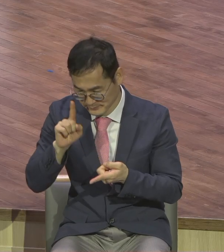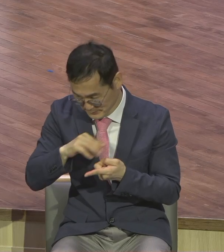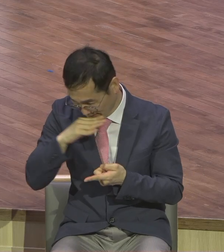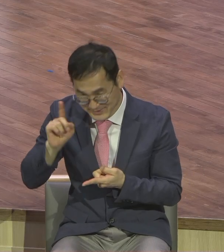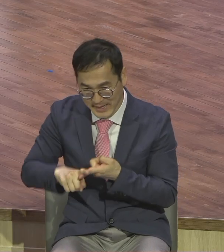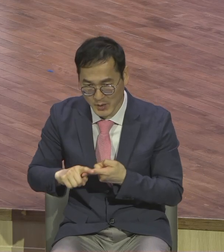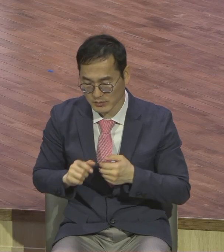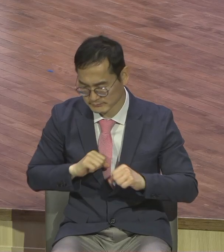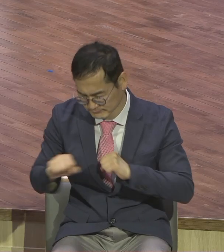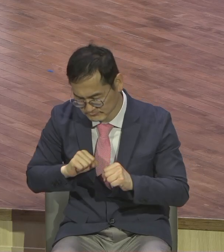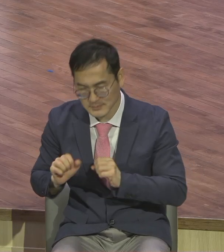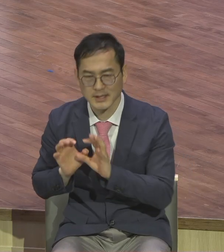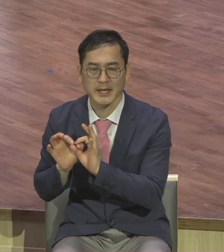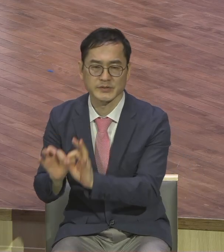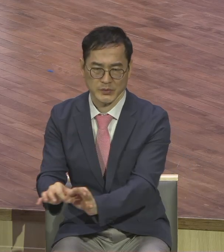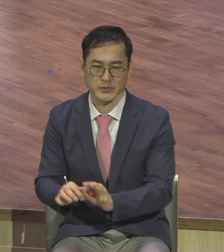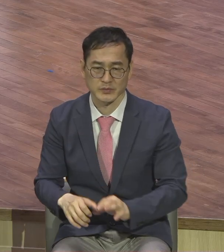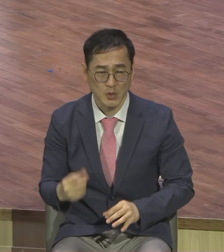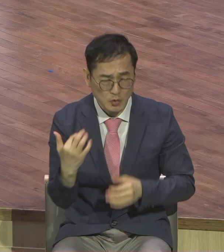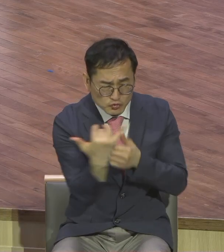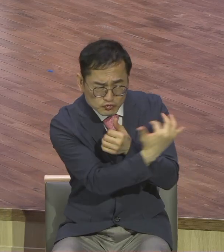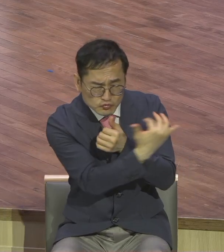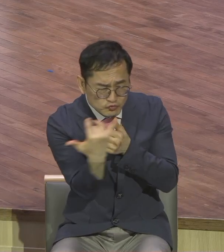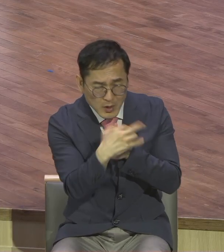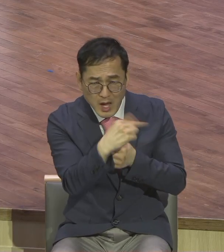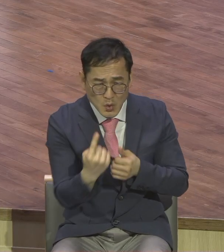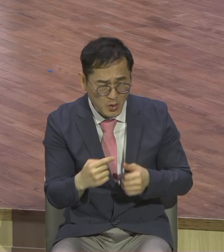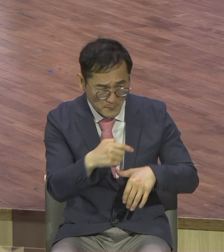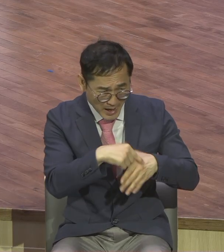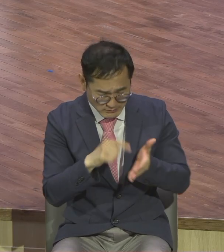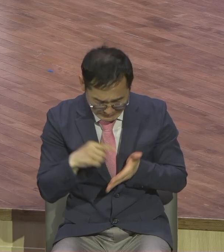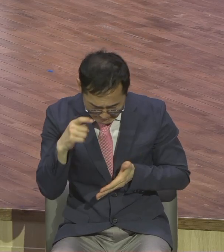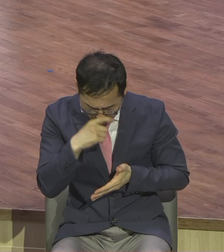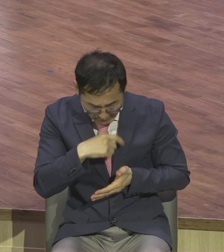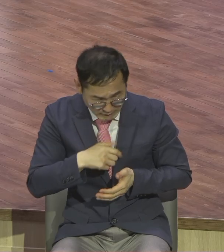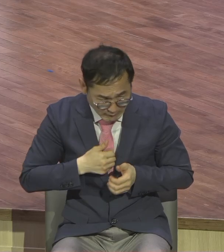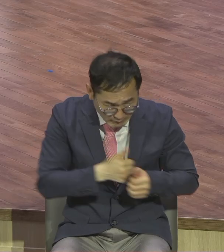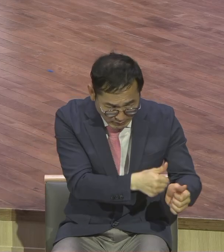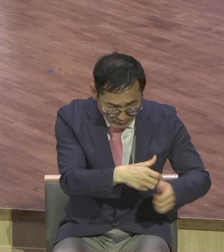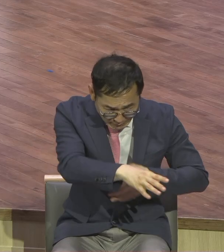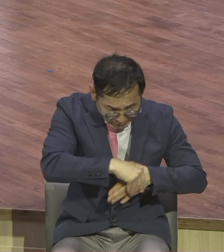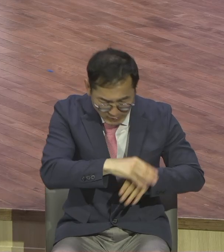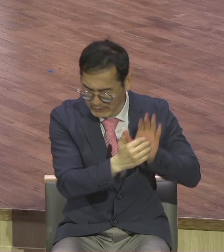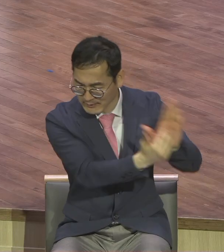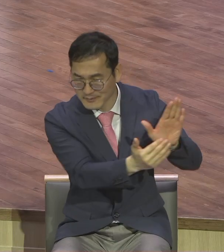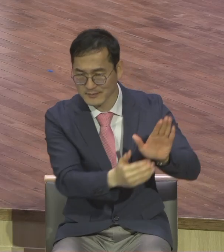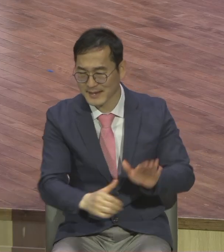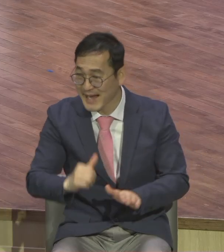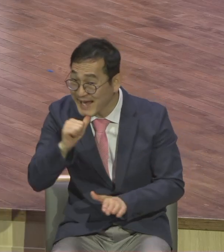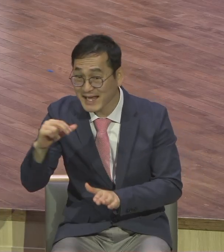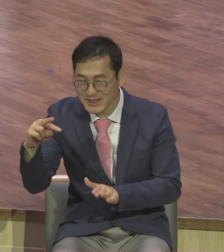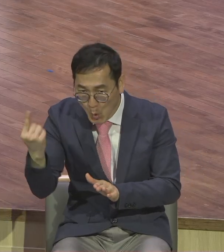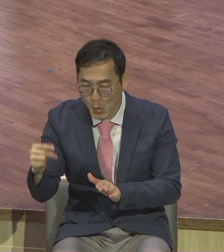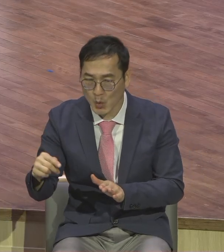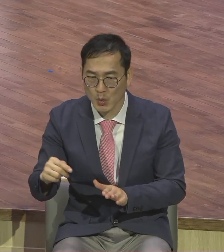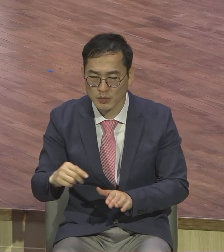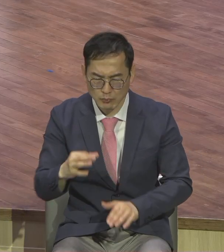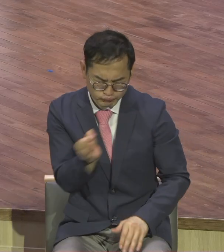마음을 더럽게 할 수 없으며 가난의 어려움도 그 마음을 바꾸어 놓지 못하며 위세나 무력도 그 마음을